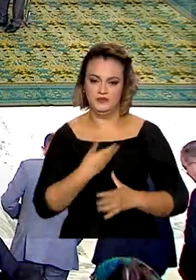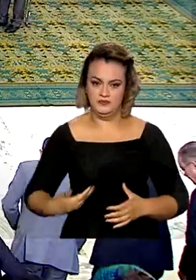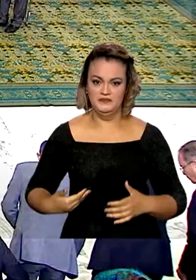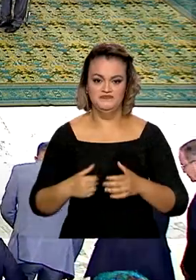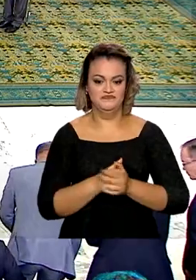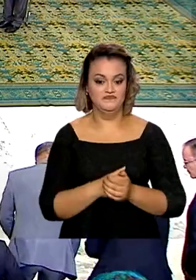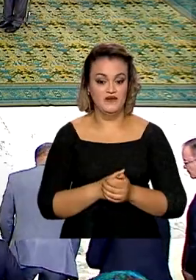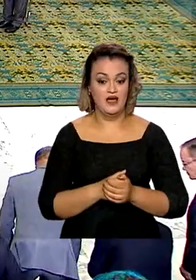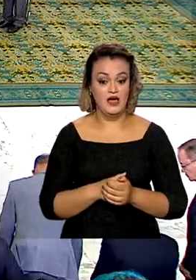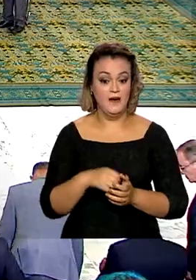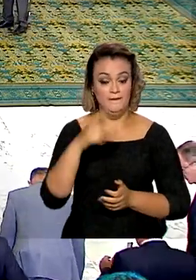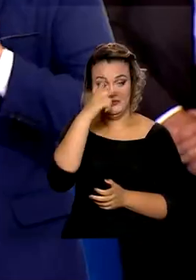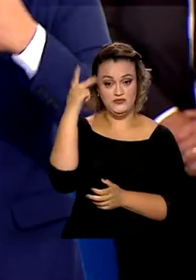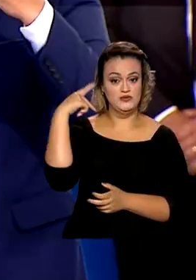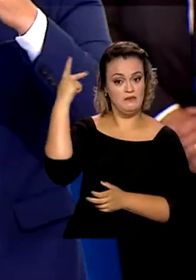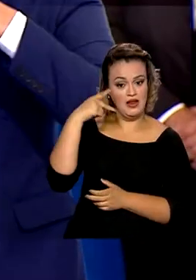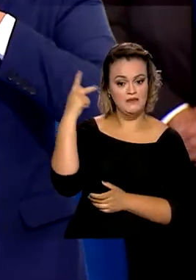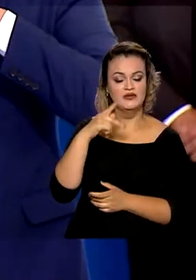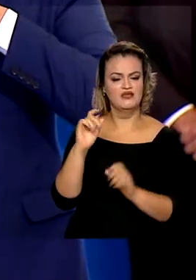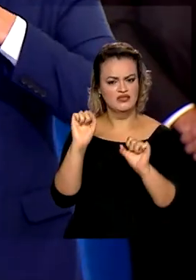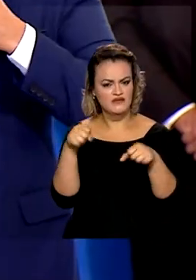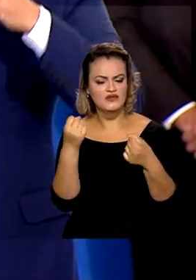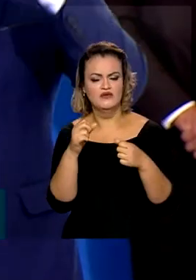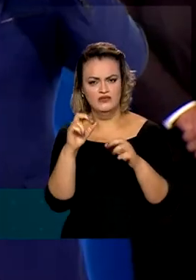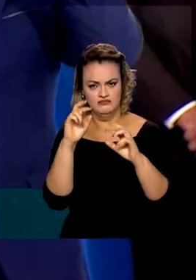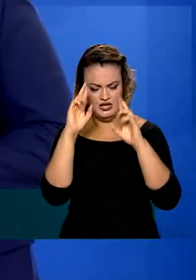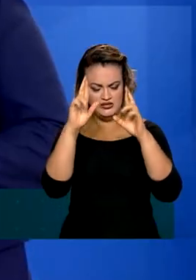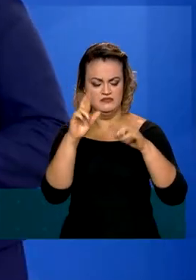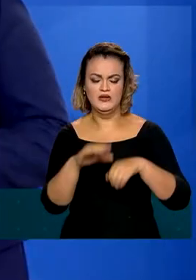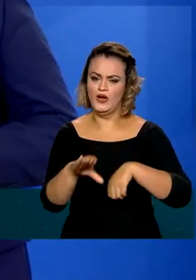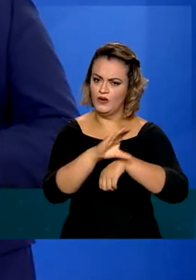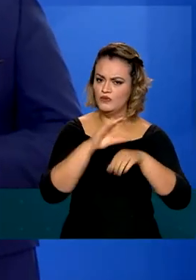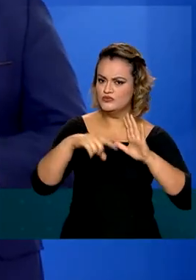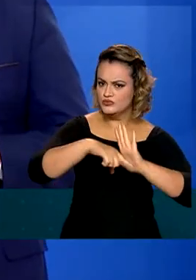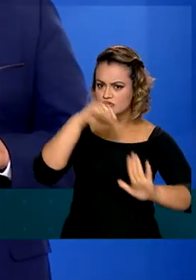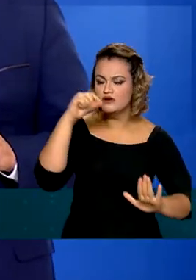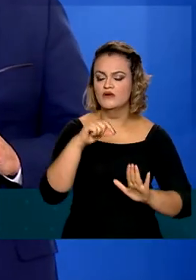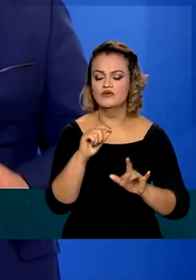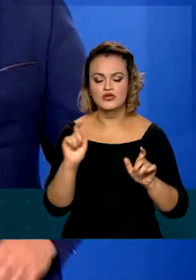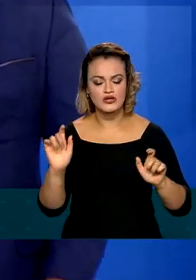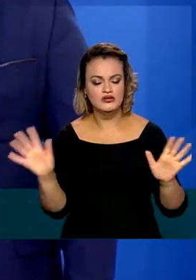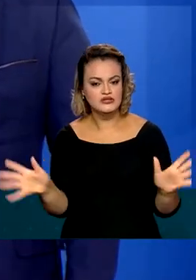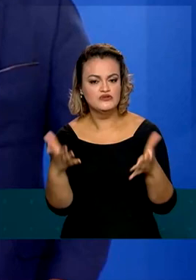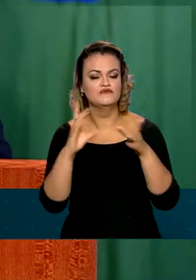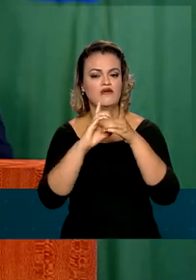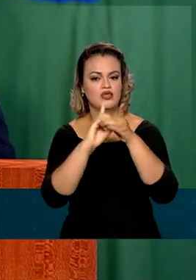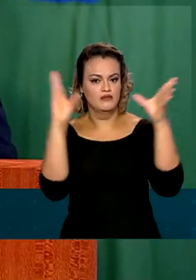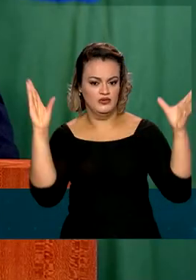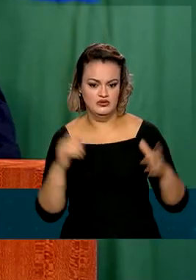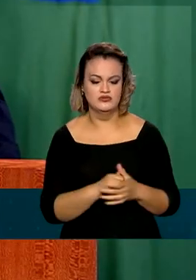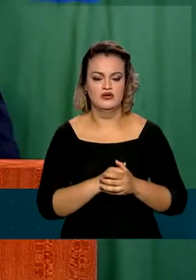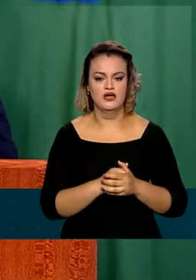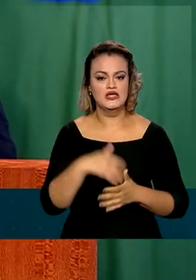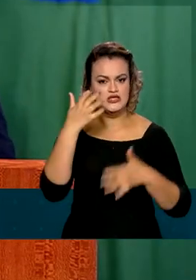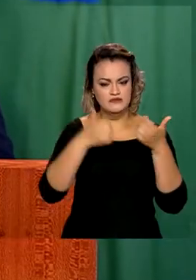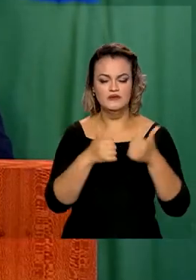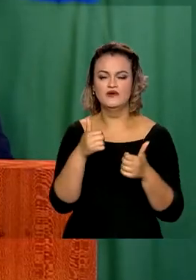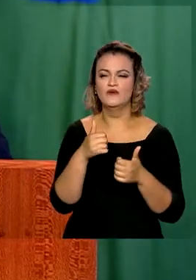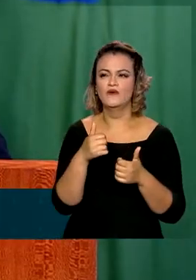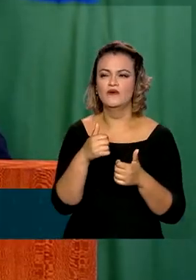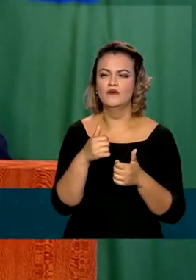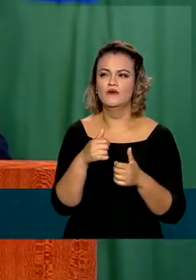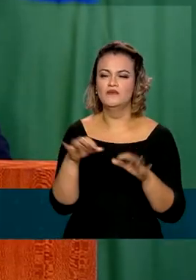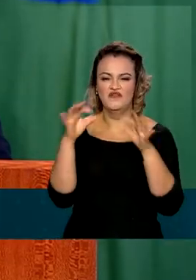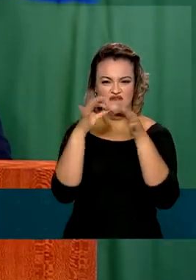evento, parlamentares defenderam o respeito à Constituição Federal e o fortalecimento da democracia. Ao citar uma expressão de